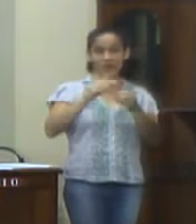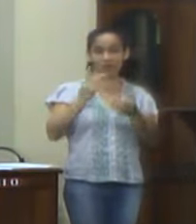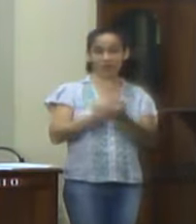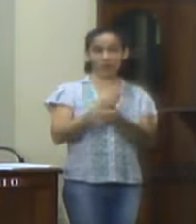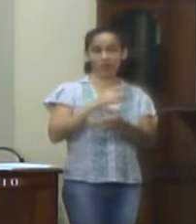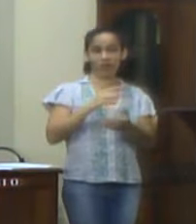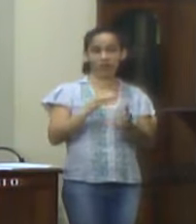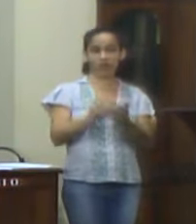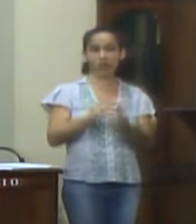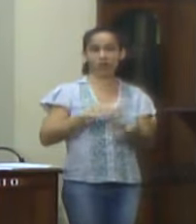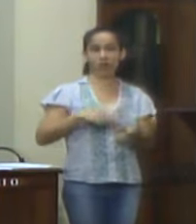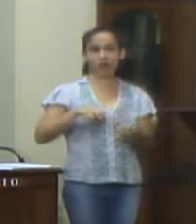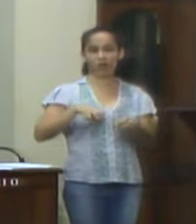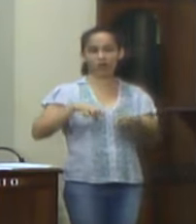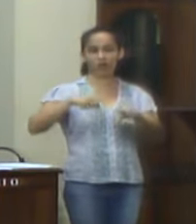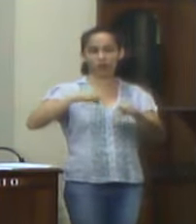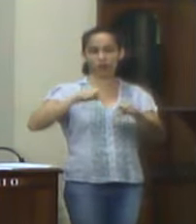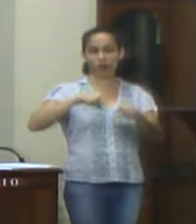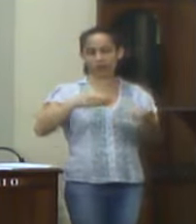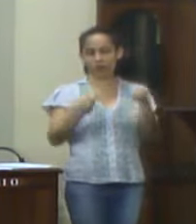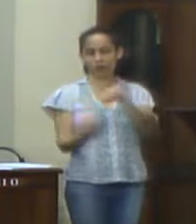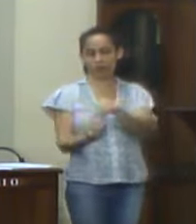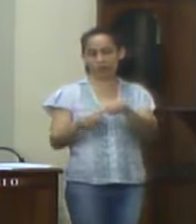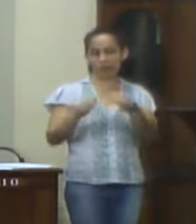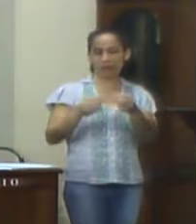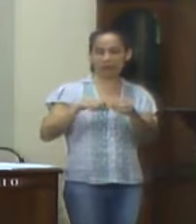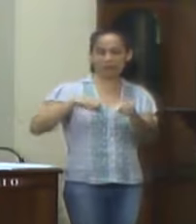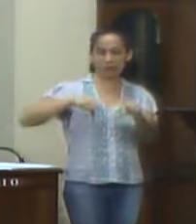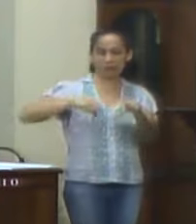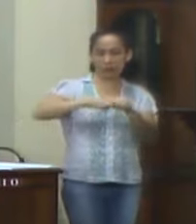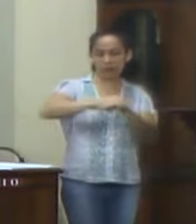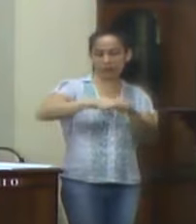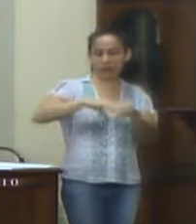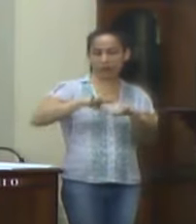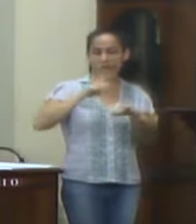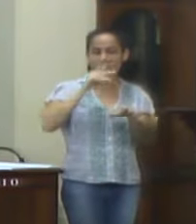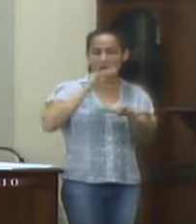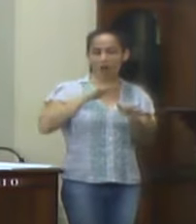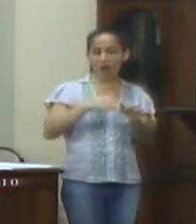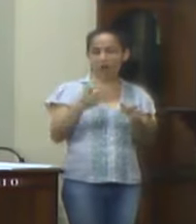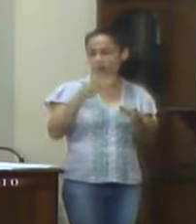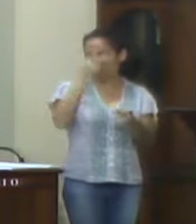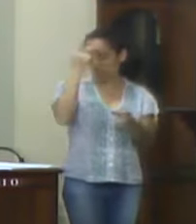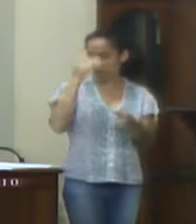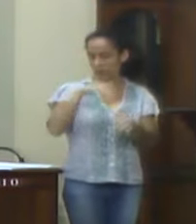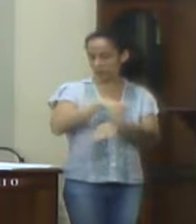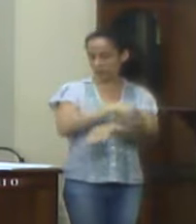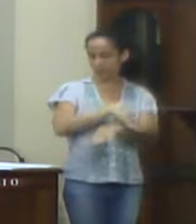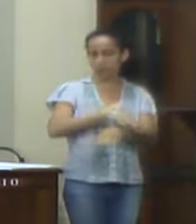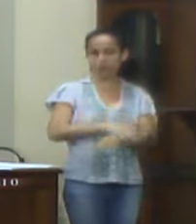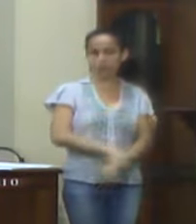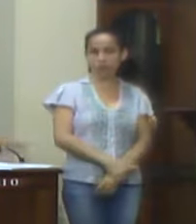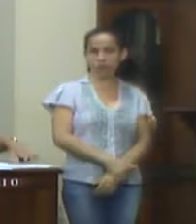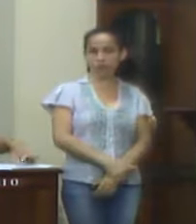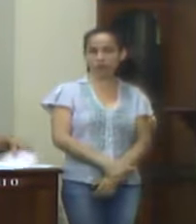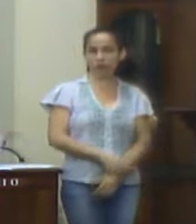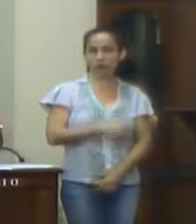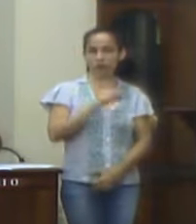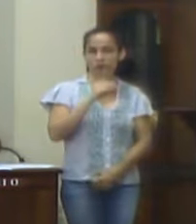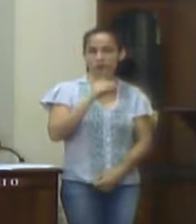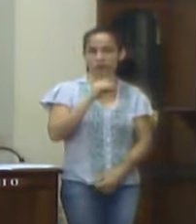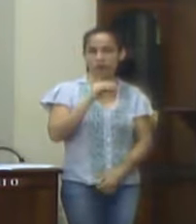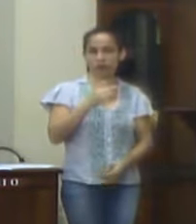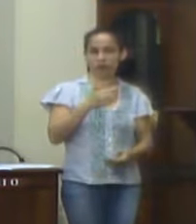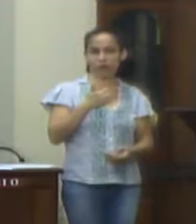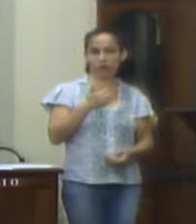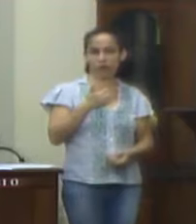acabem caindo no buraco, que pode provocar o estouro de pneus ou fazer com que o condutor perca o controle do veículo. Sala das Sessões, 13 de